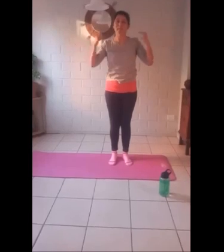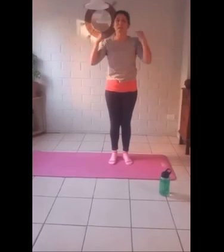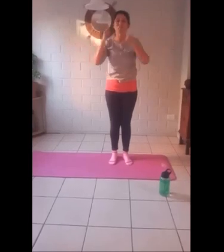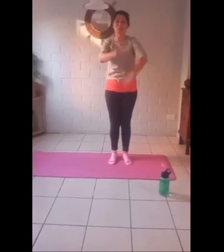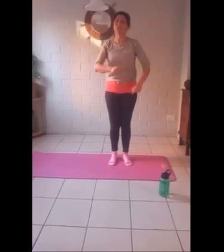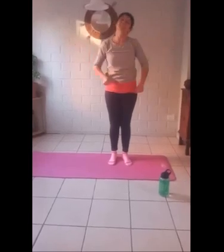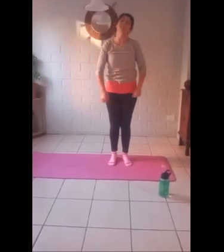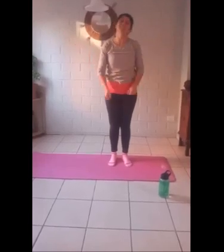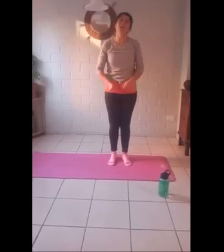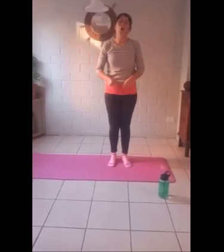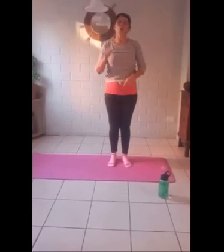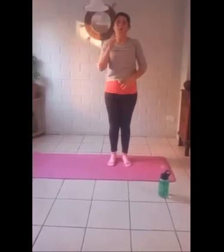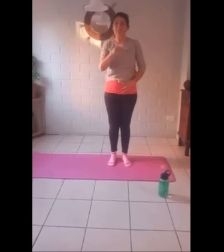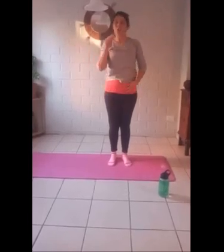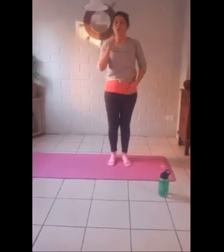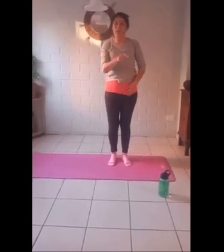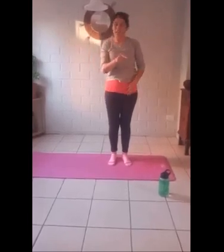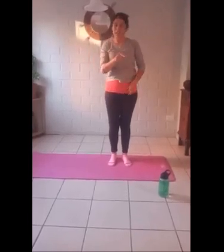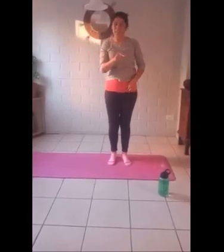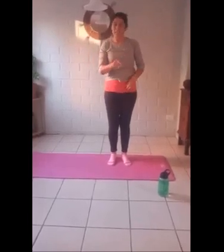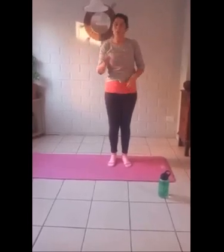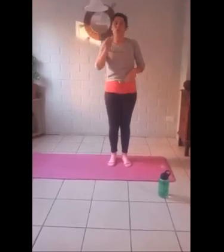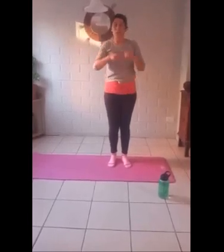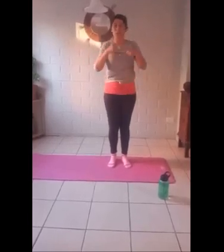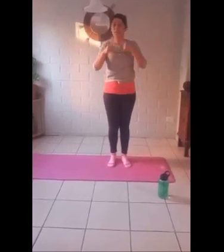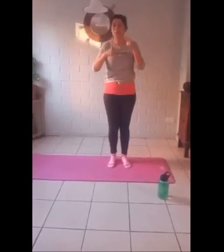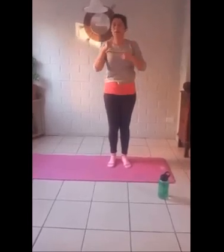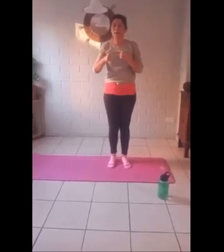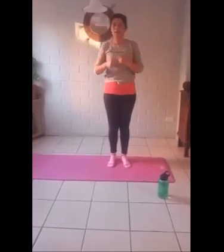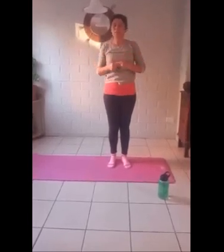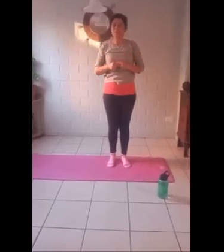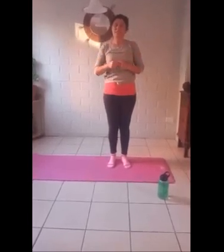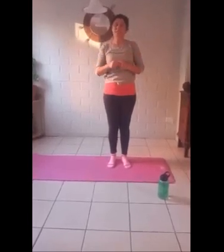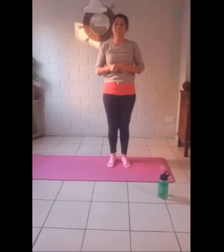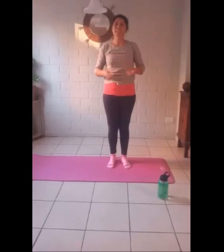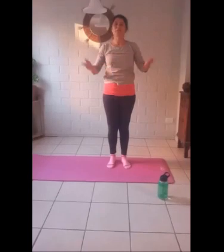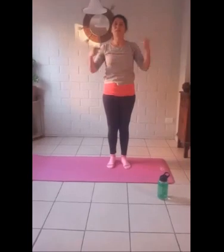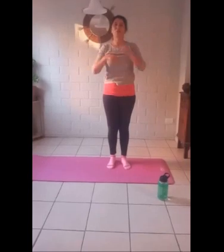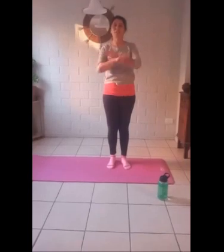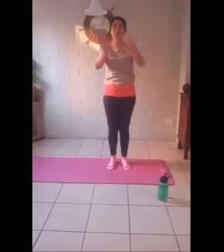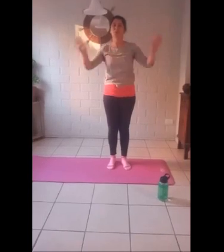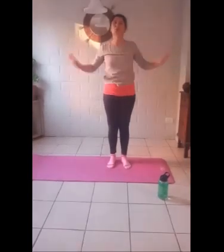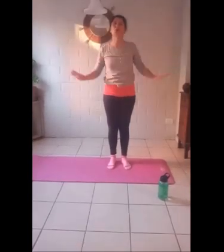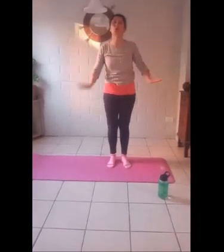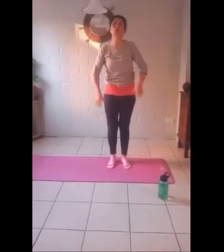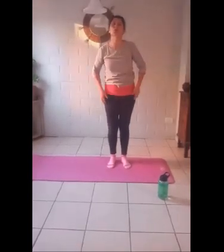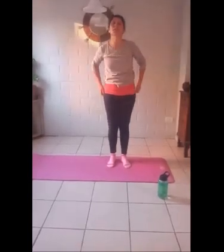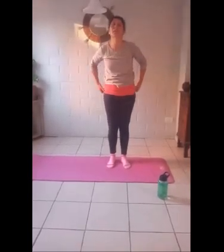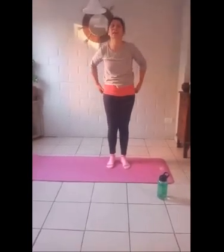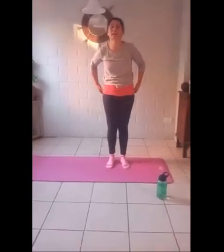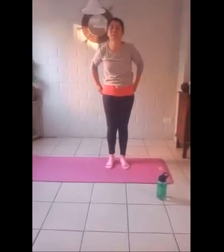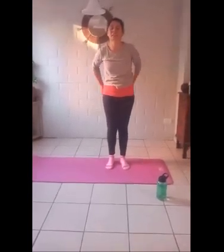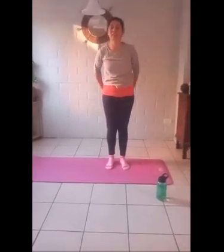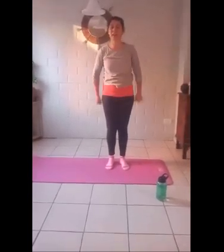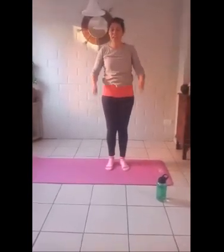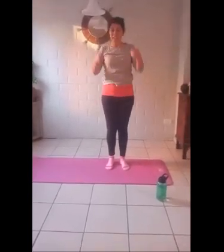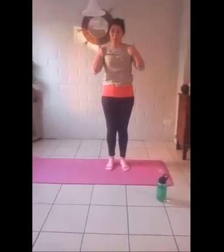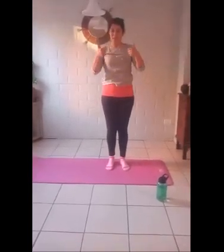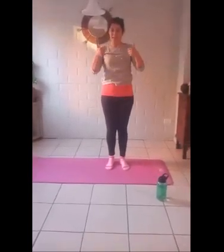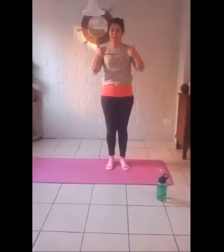Espero que sí Ustedes lo ven, lo repiten varias veces Y después lo hacemos todos juntos desde las casas ¿Ya? ¿Les parece?